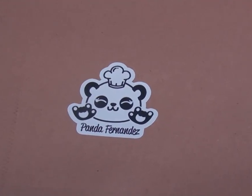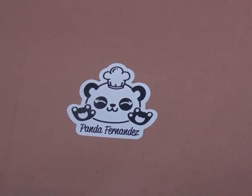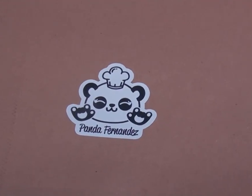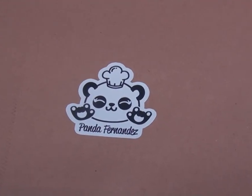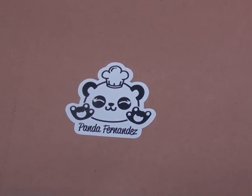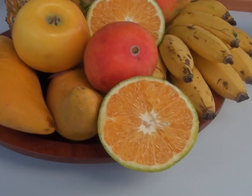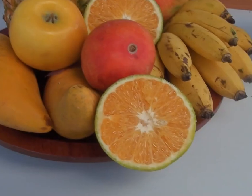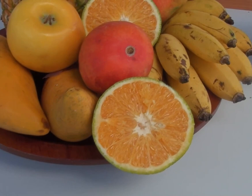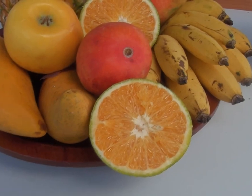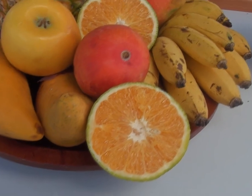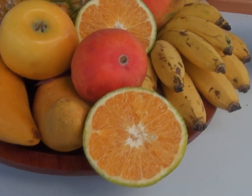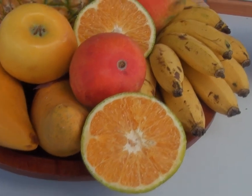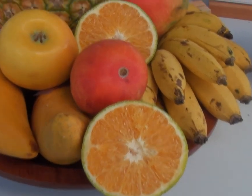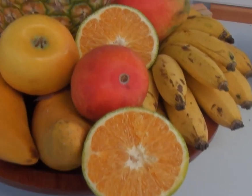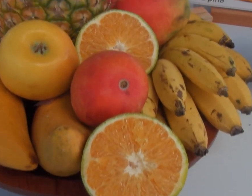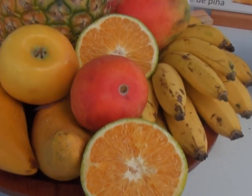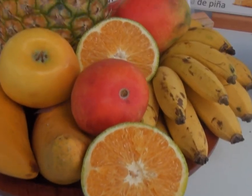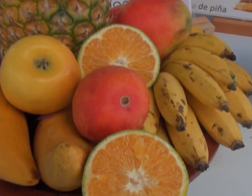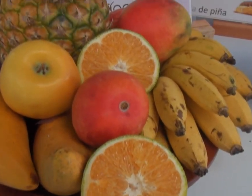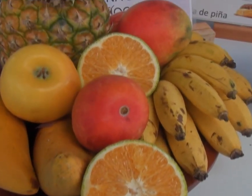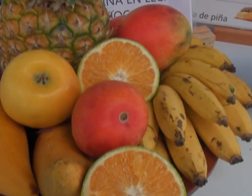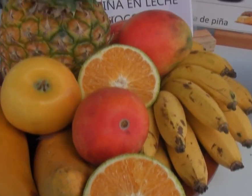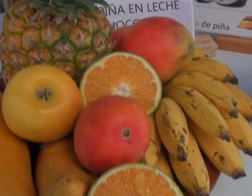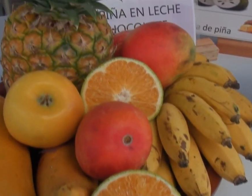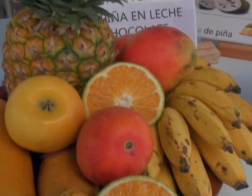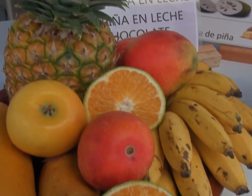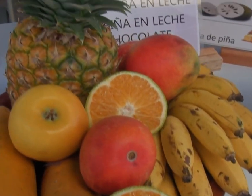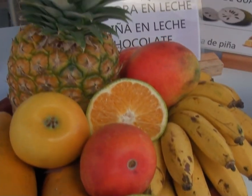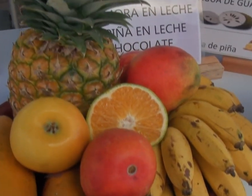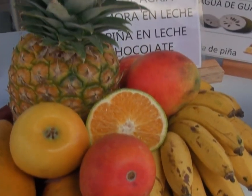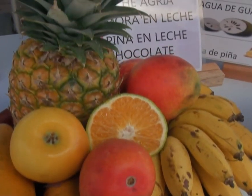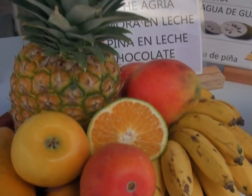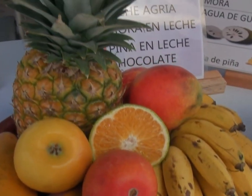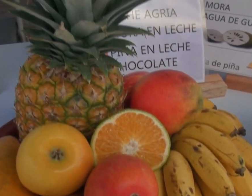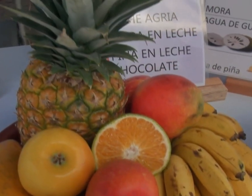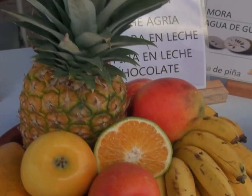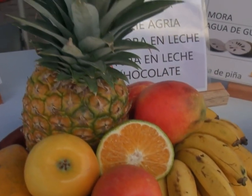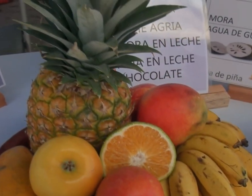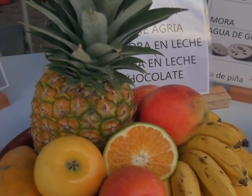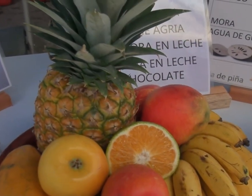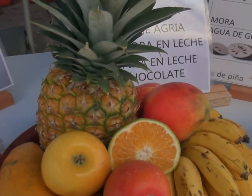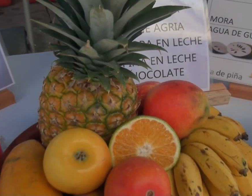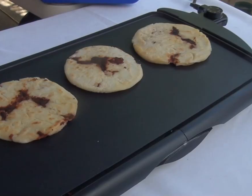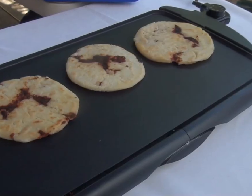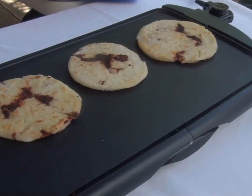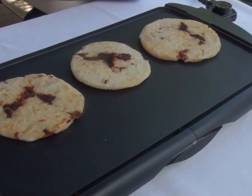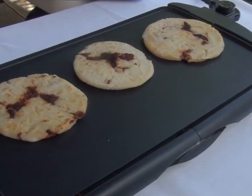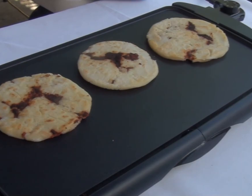y aquí estamos. Una importante actividad con la que cerraron la Semana Internacional de la Persona Sorda.